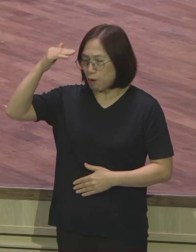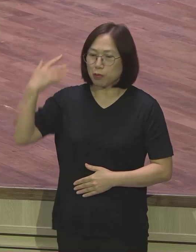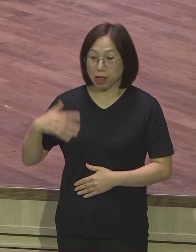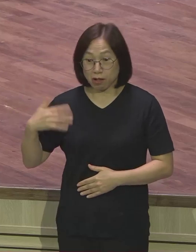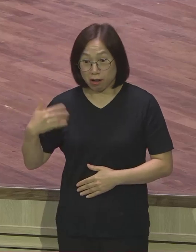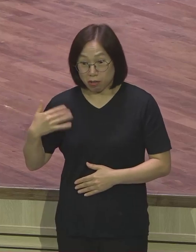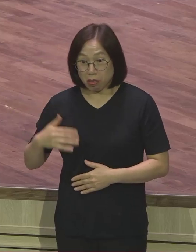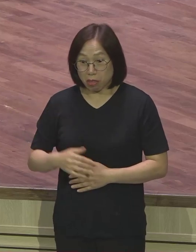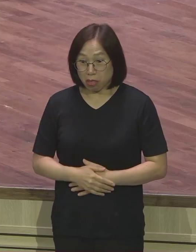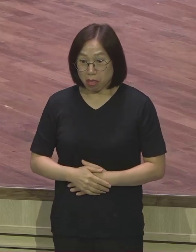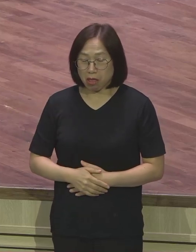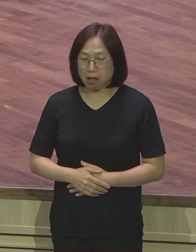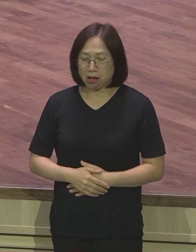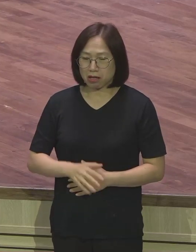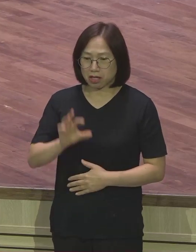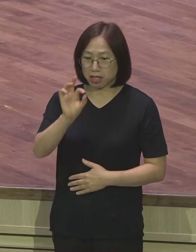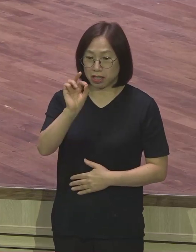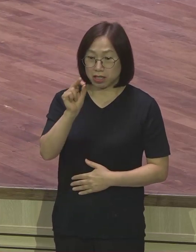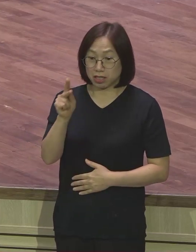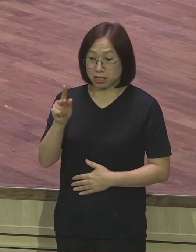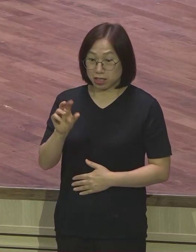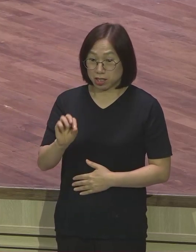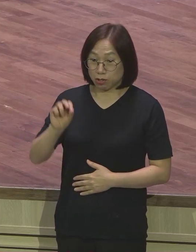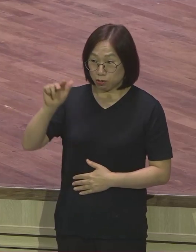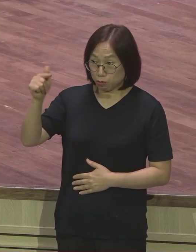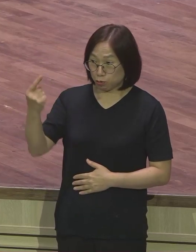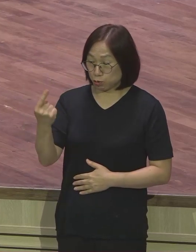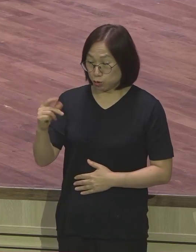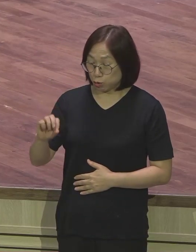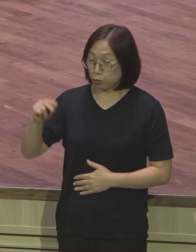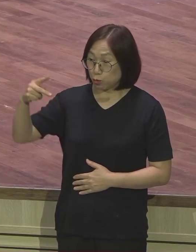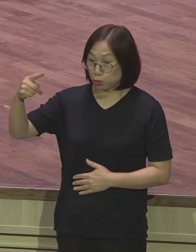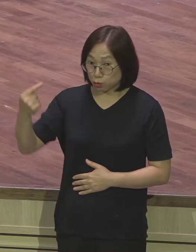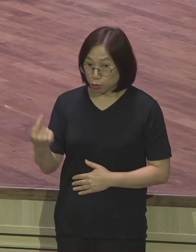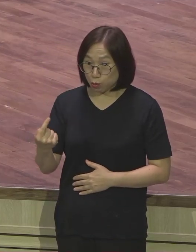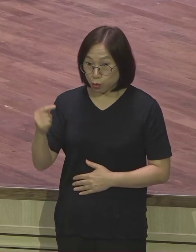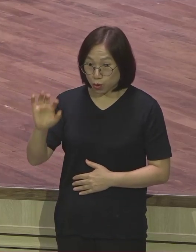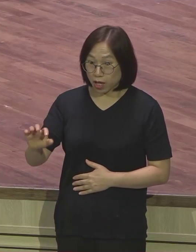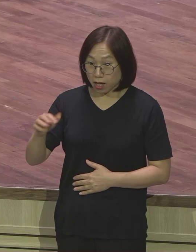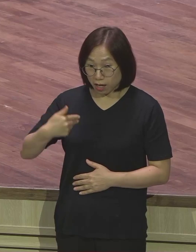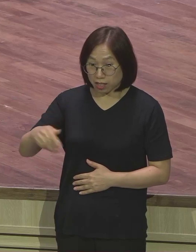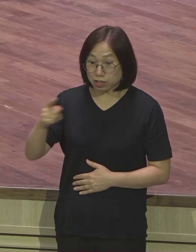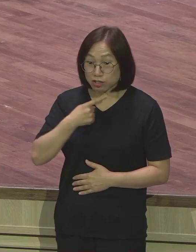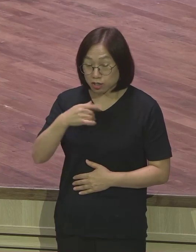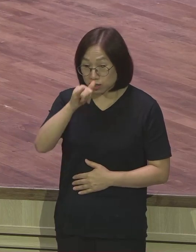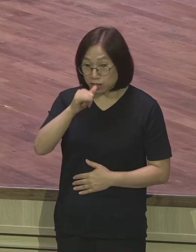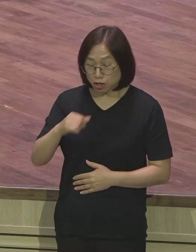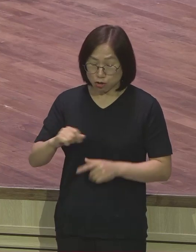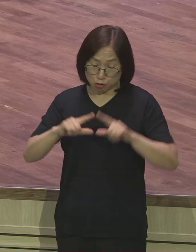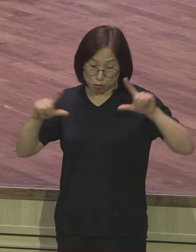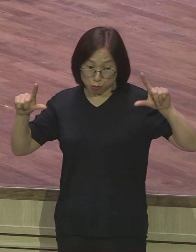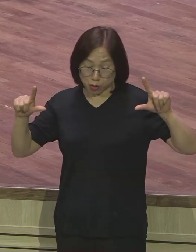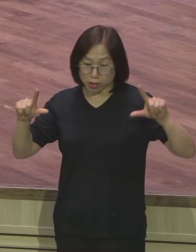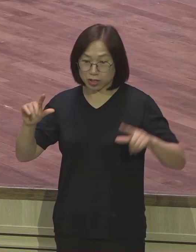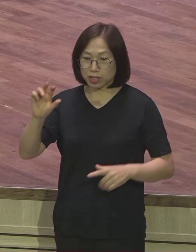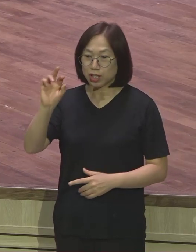또 영종도에 가보면 제가 지역 캠프하러 영종도에 간 적이 있는데 거기에 가장 유명한 용궁사라는 절이 있습니다.